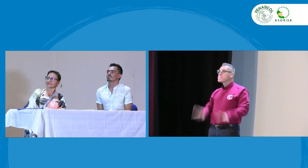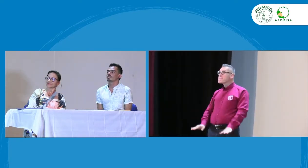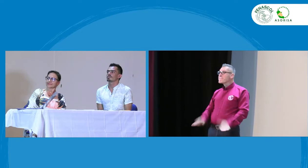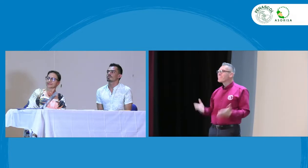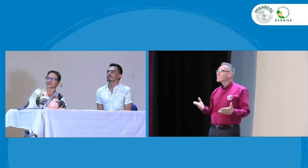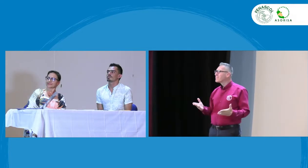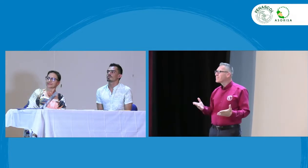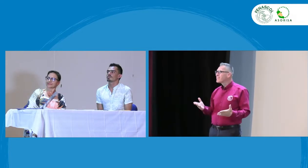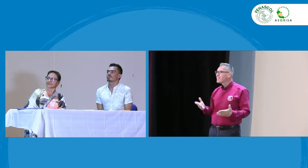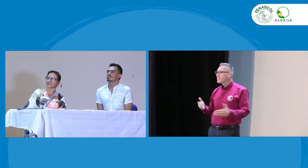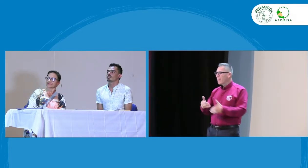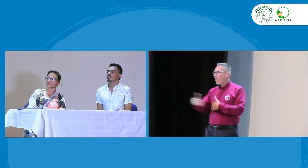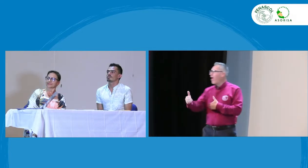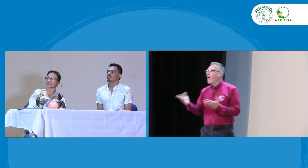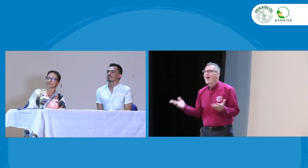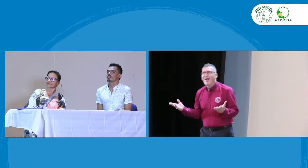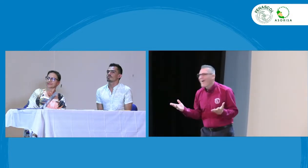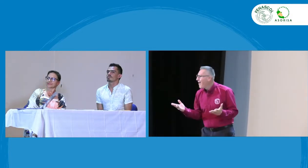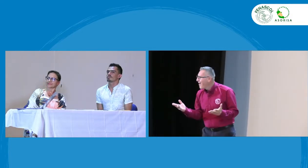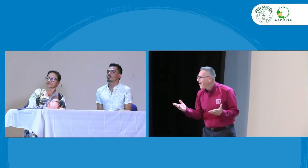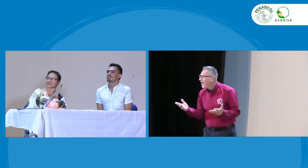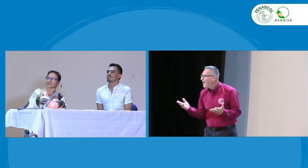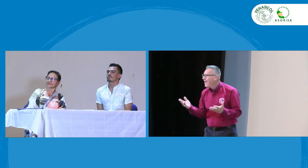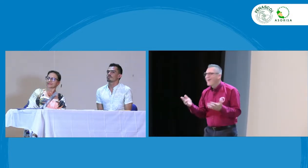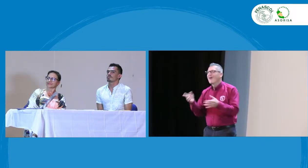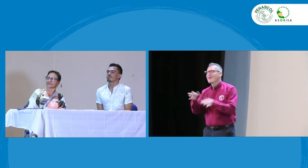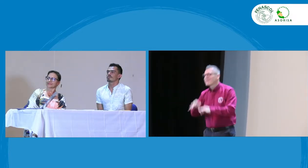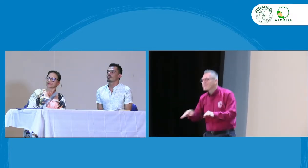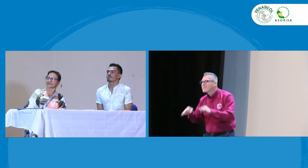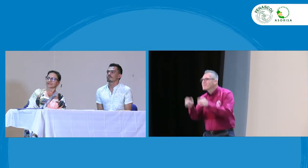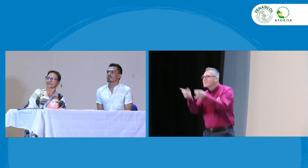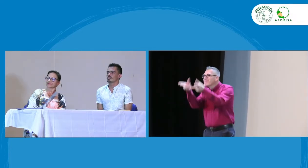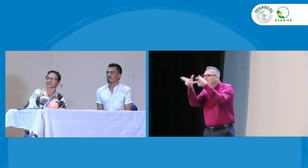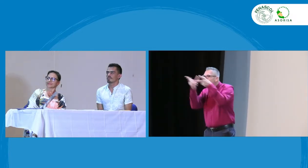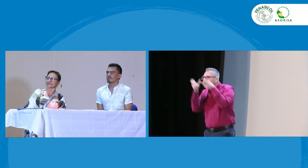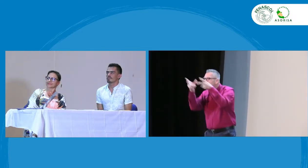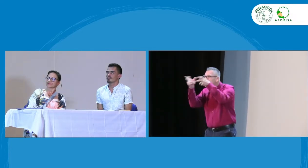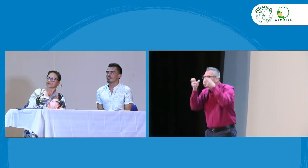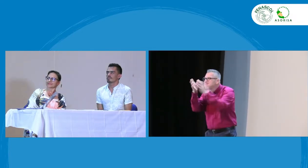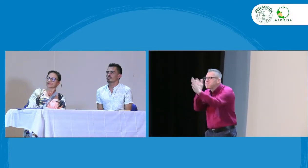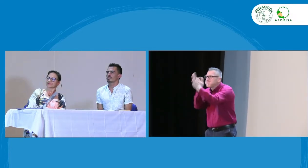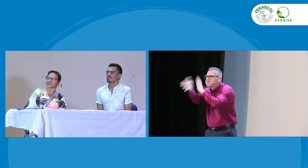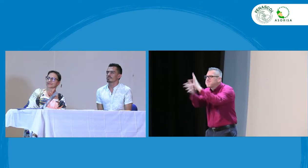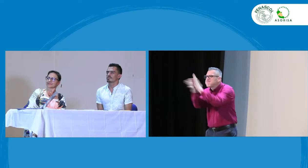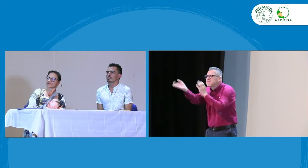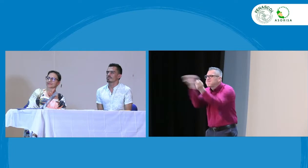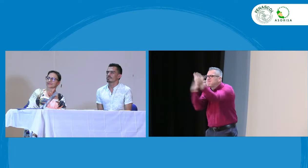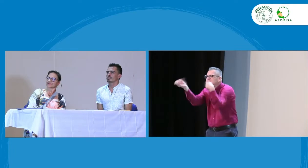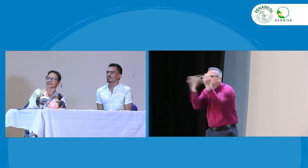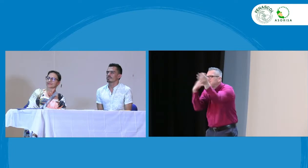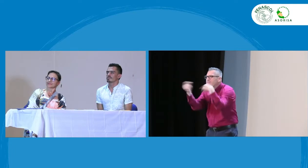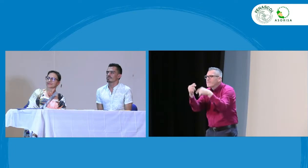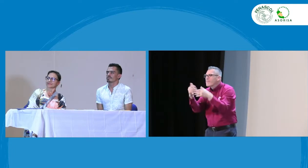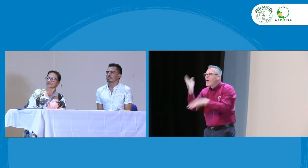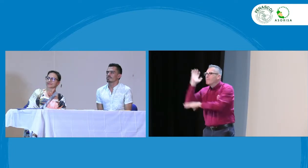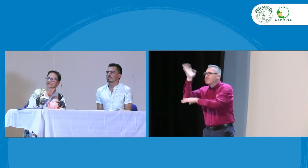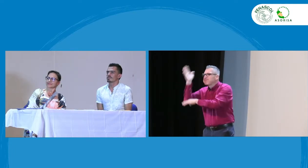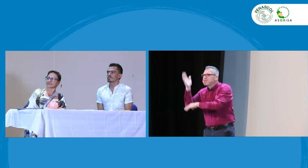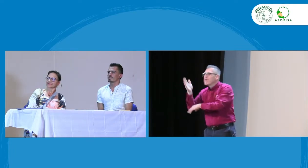¿Qué puedo hacer? Y no simplemente como el quedarse atado de manos, sino que viene hacia adelante. Que esta